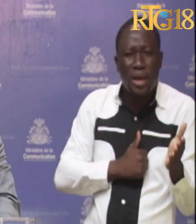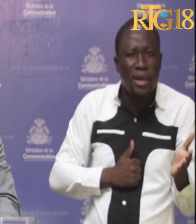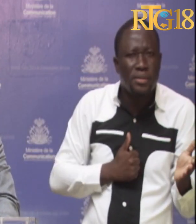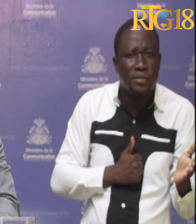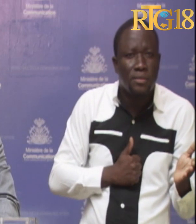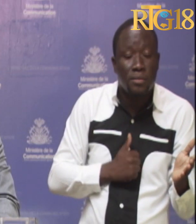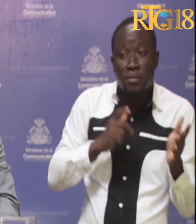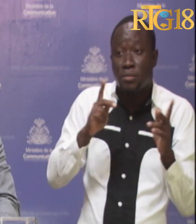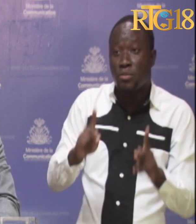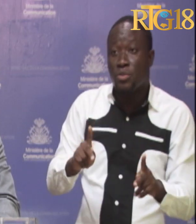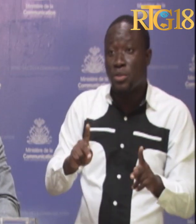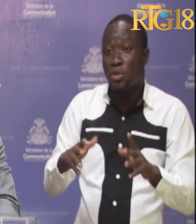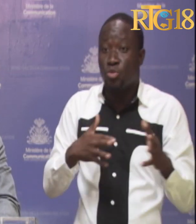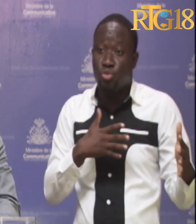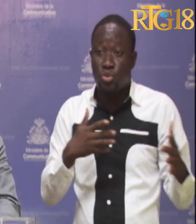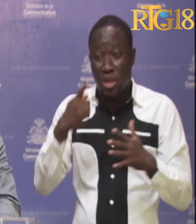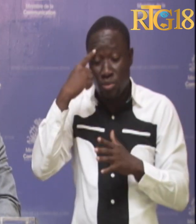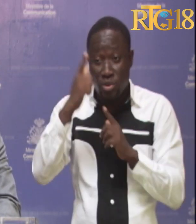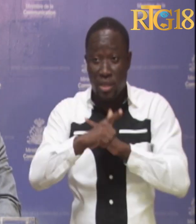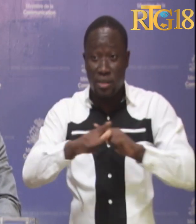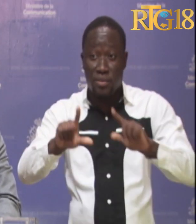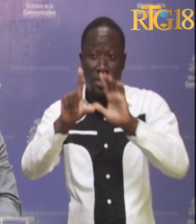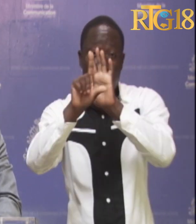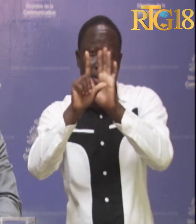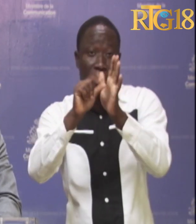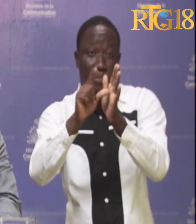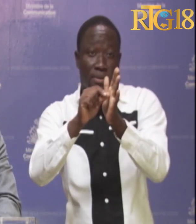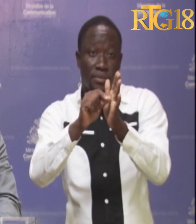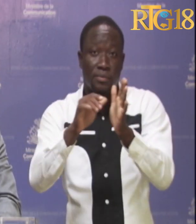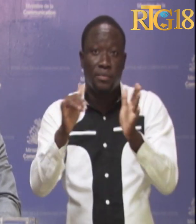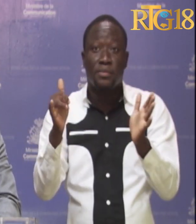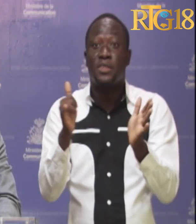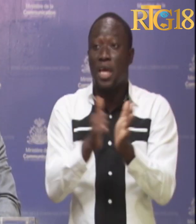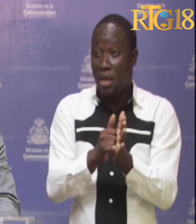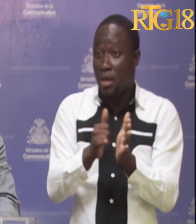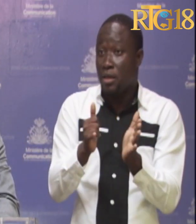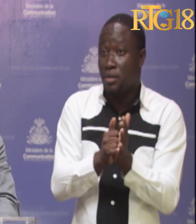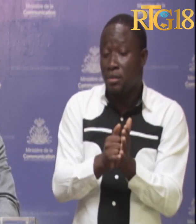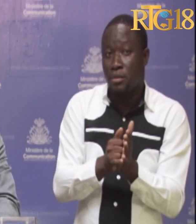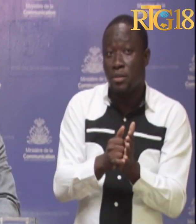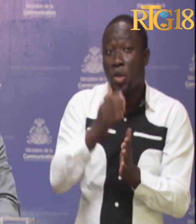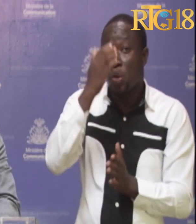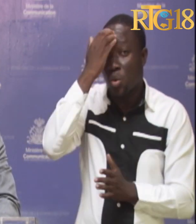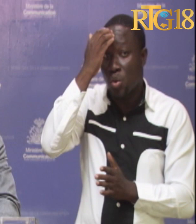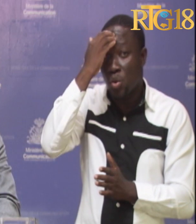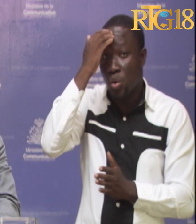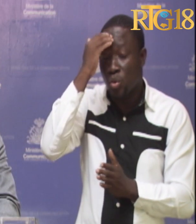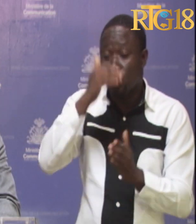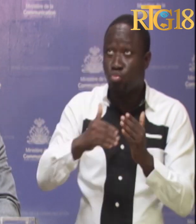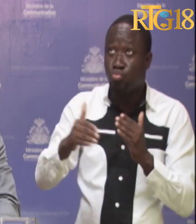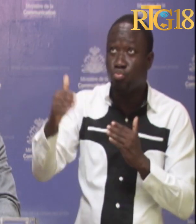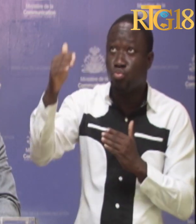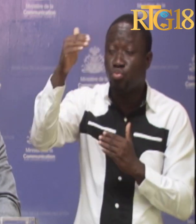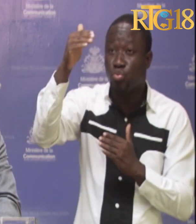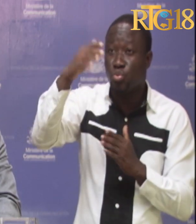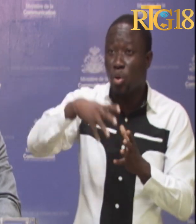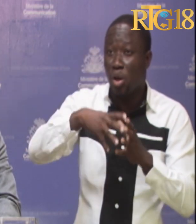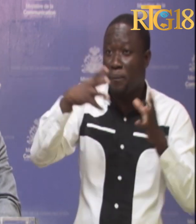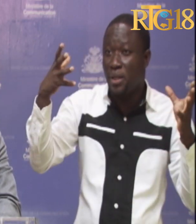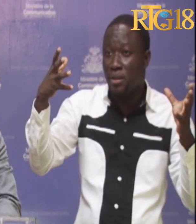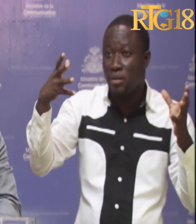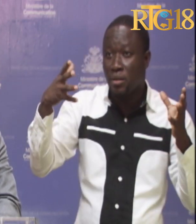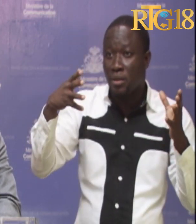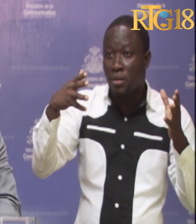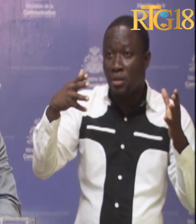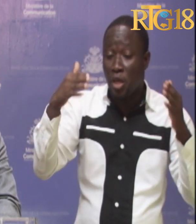qui ont jalonné la lutte pour la liberté de la presse, celle-ci a néanmoins connu un essor significatif et